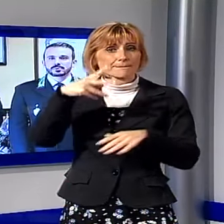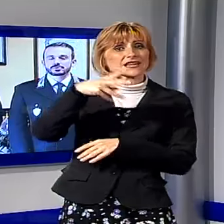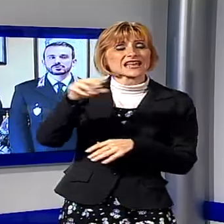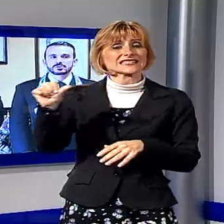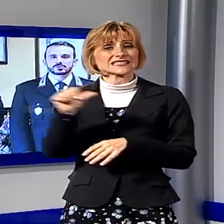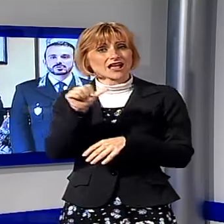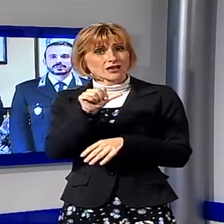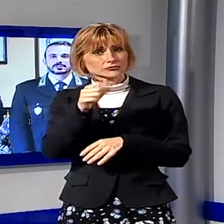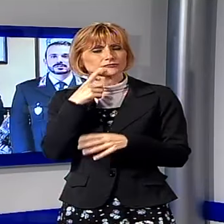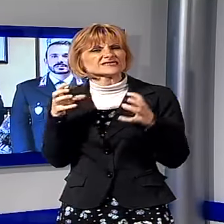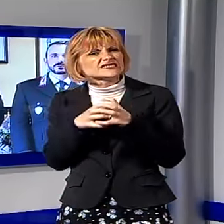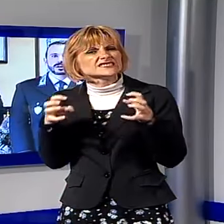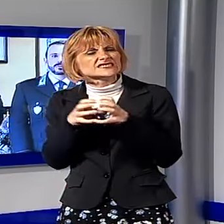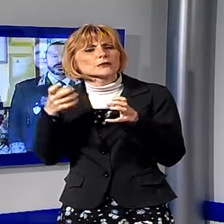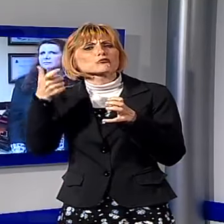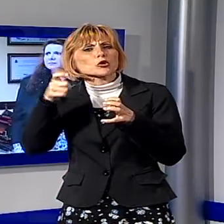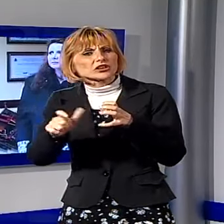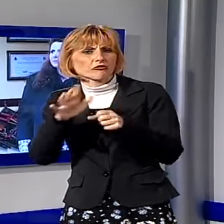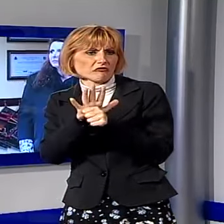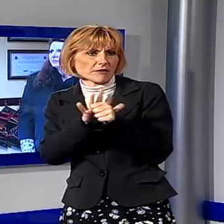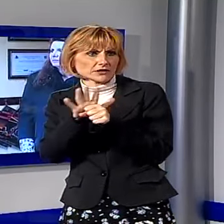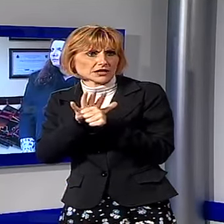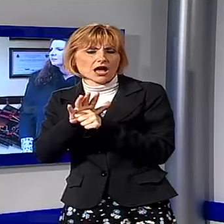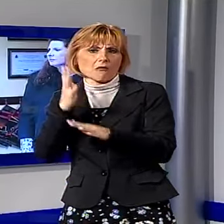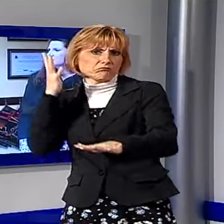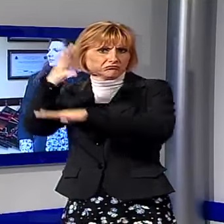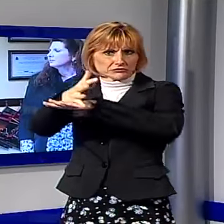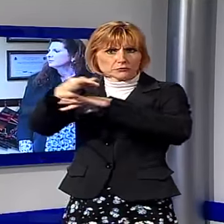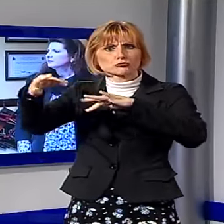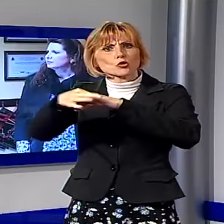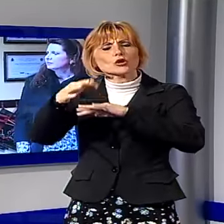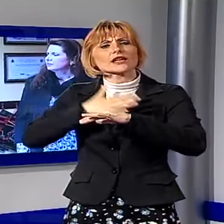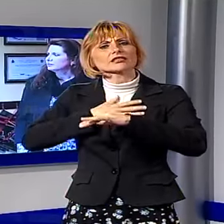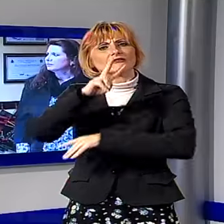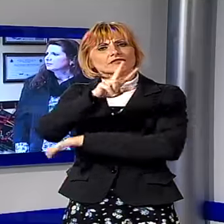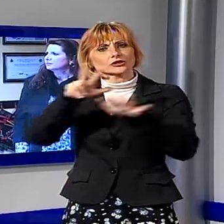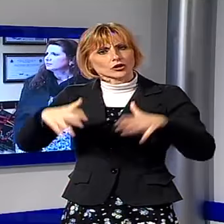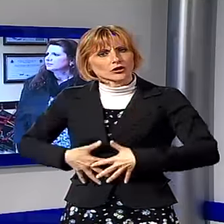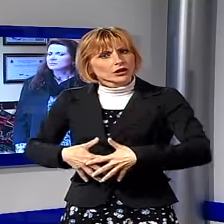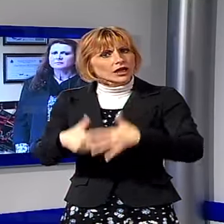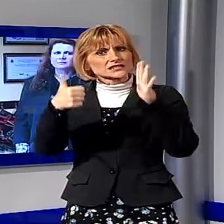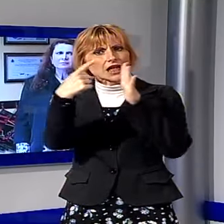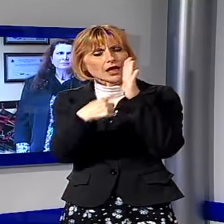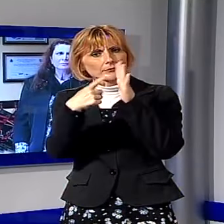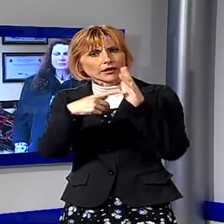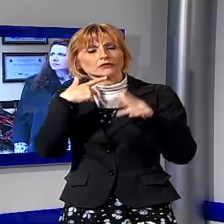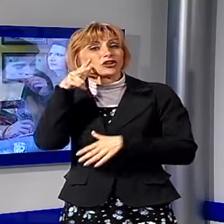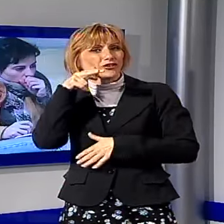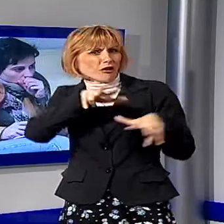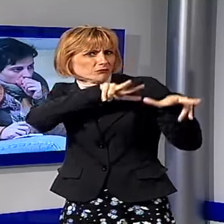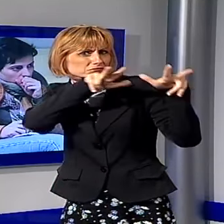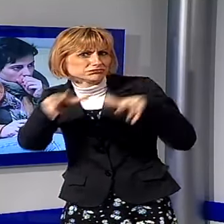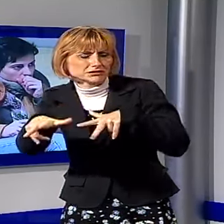culmine di un litigio per motivi familiari, ha aggredito una moglie di 28 anni, incinta di 6 mesi, facendola cadere a terra e